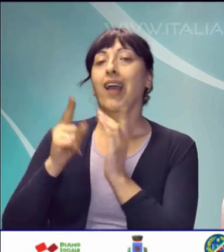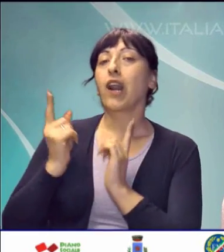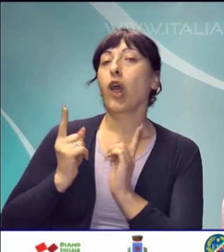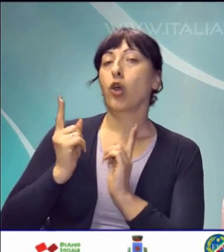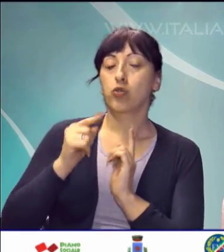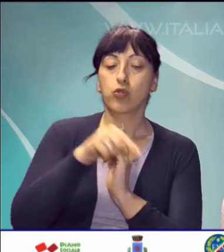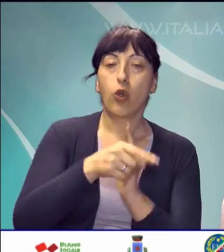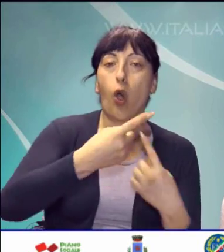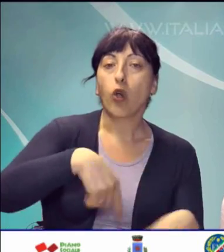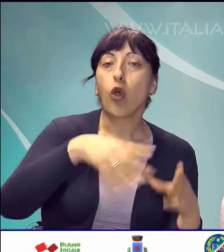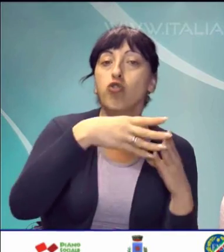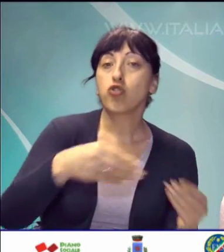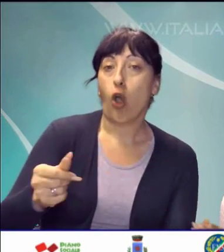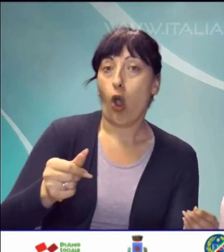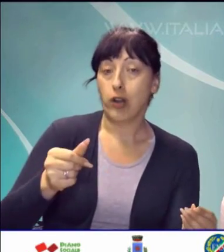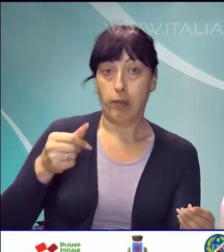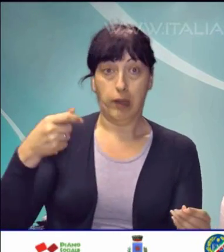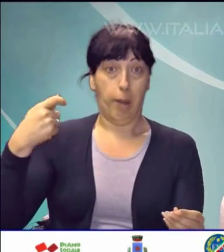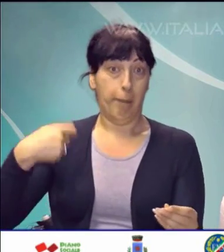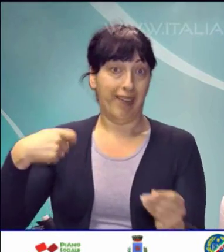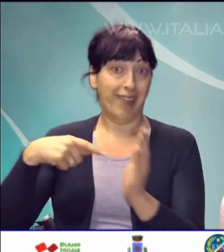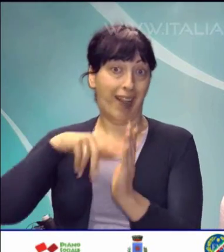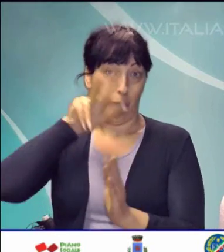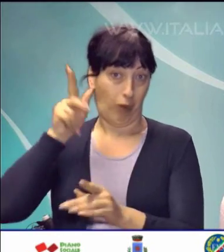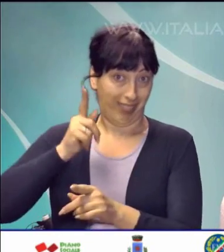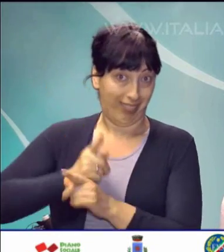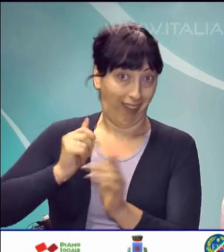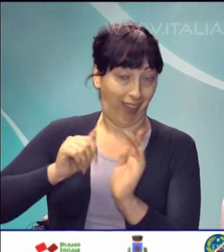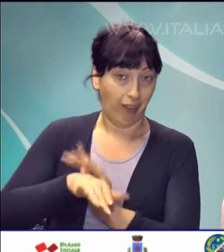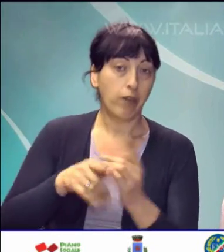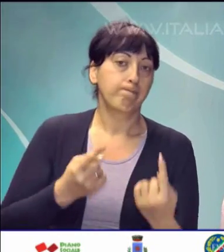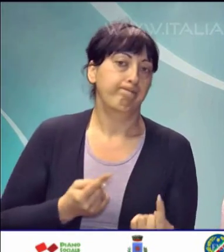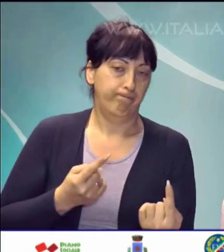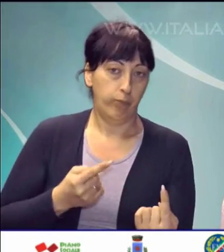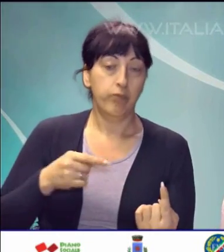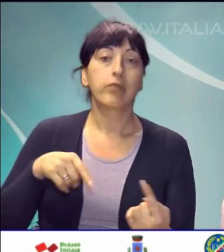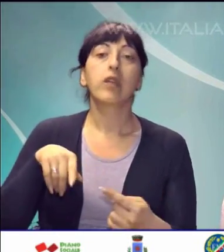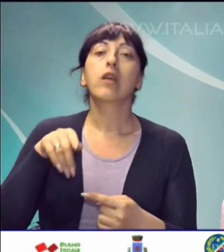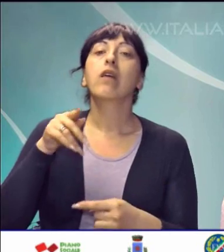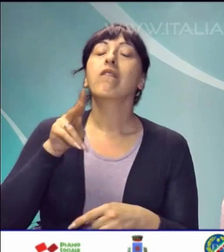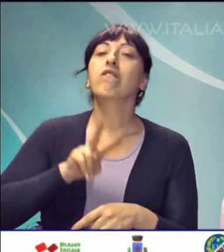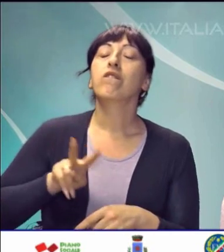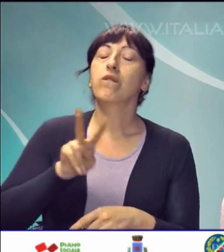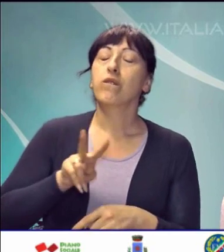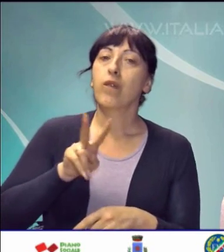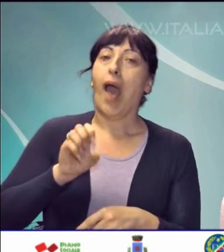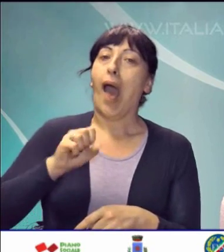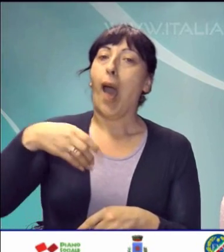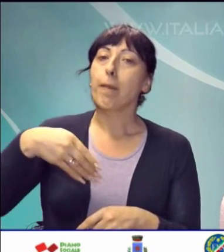del Consiglio da parte del Presidente della Repubblica, il vice prefetto Vincenzo Amendola.